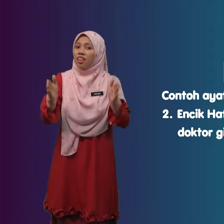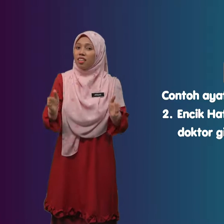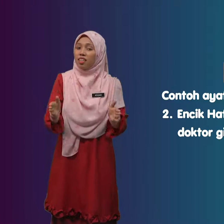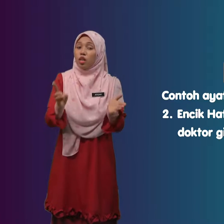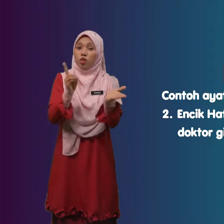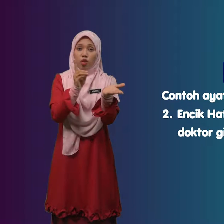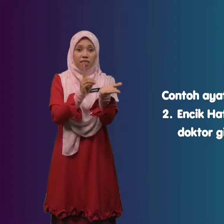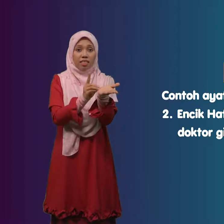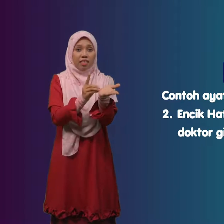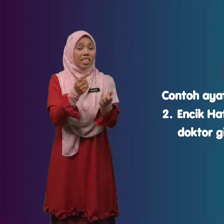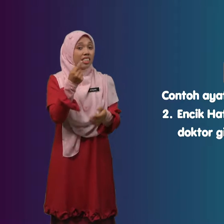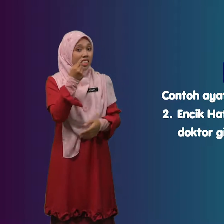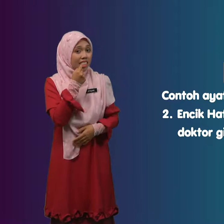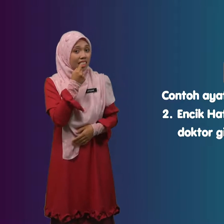Dokter Gigi